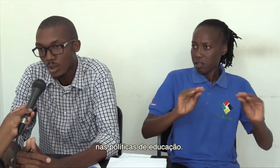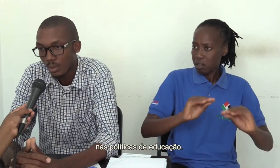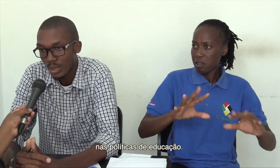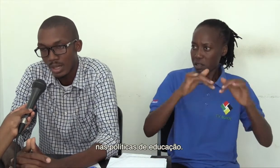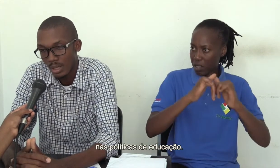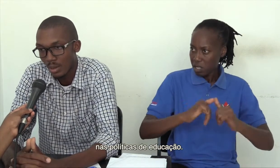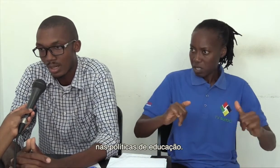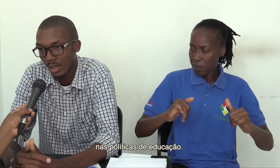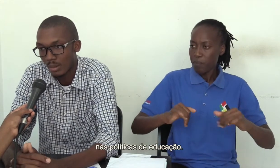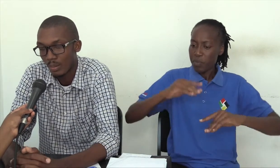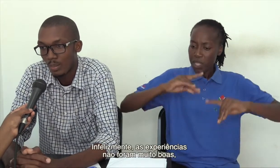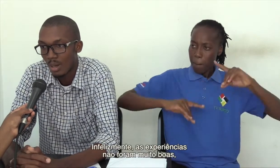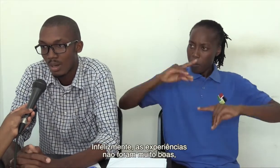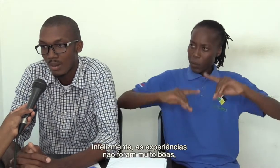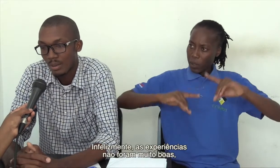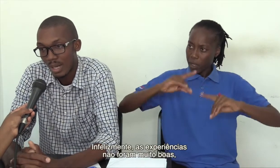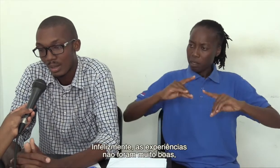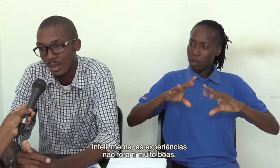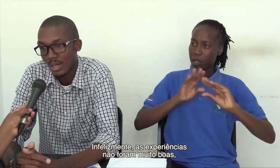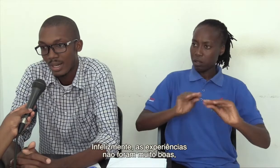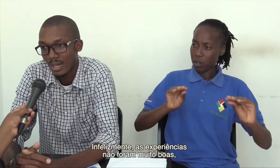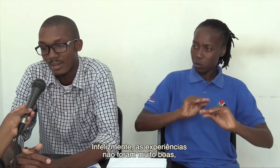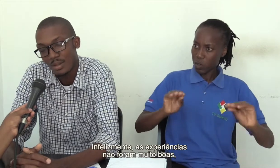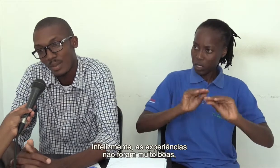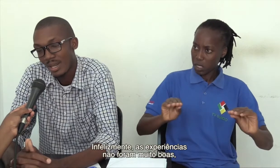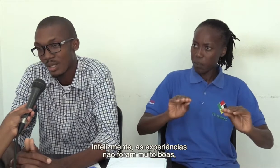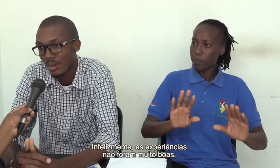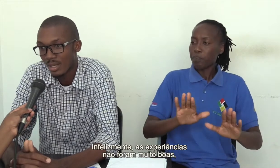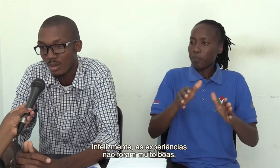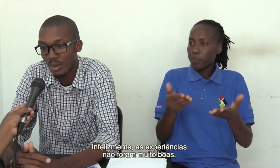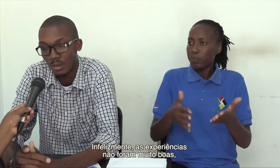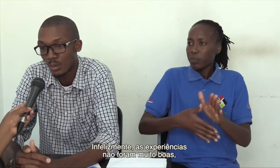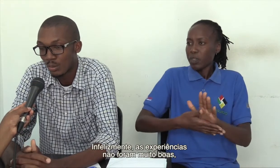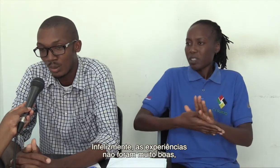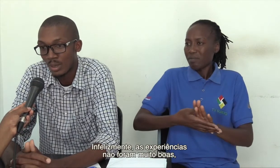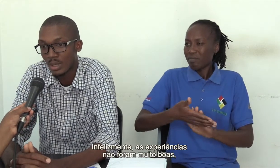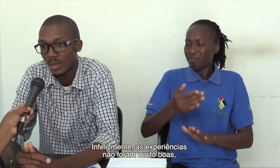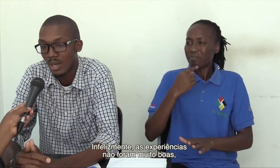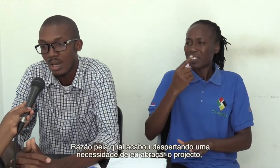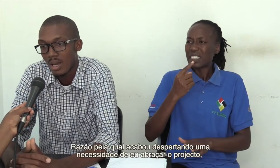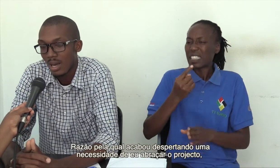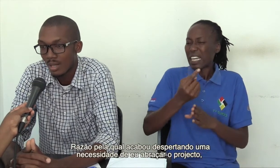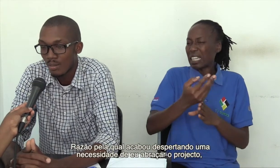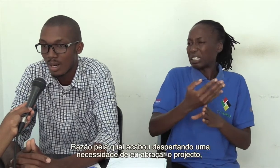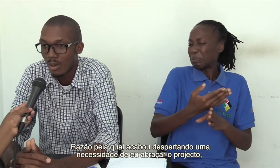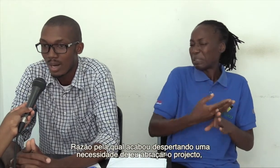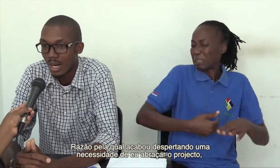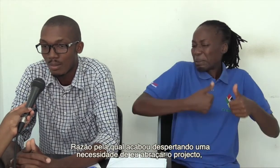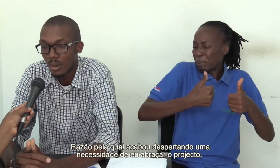políticas de educação. Portanto, infelizmente as experiências não foram muito boas, razão pela qual acabou